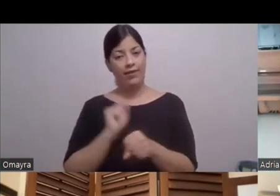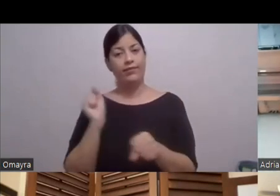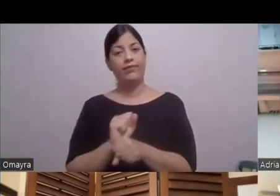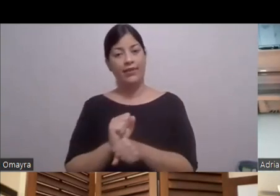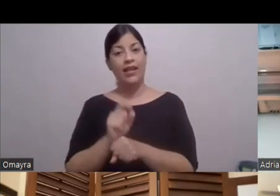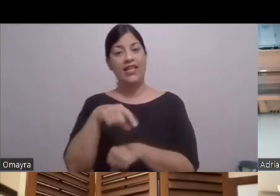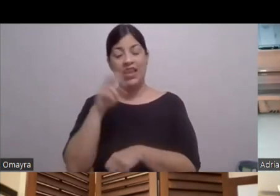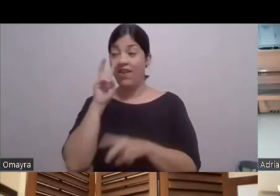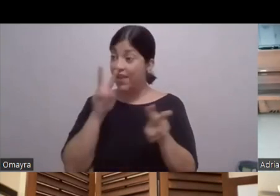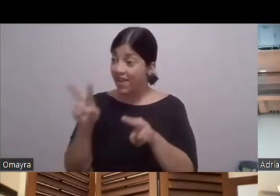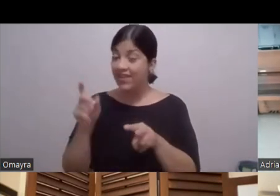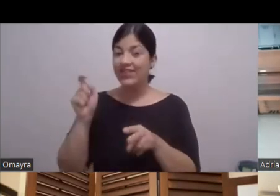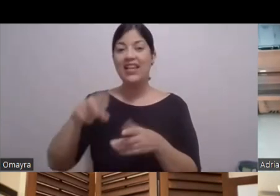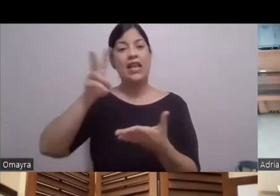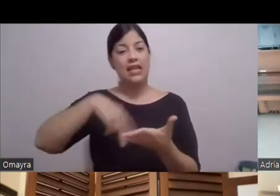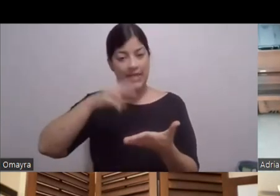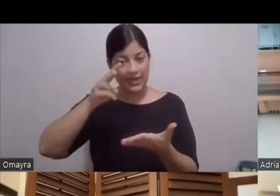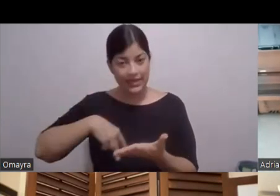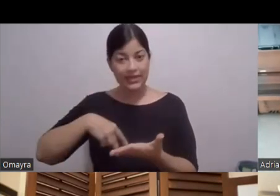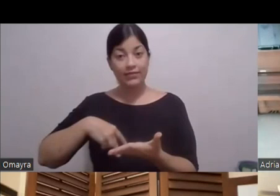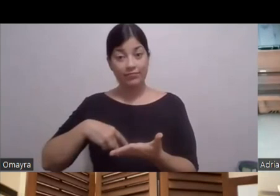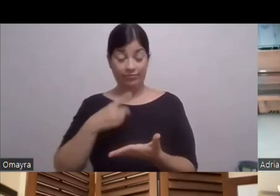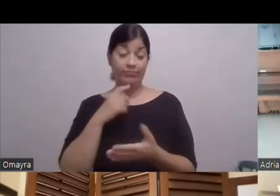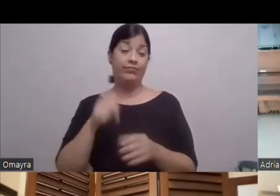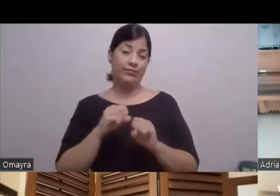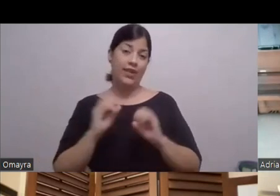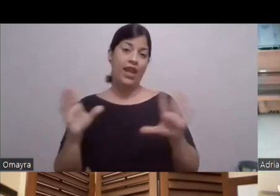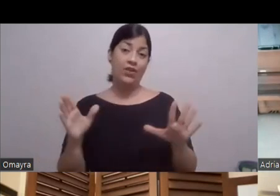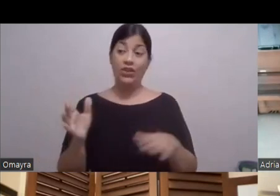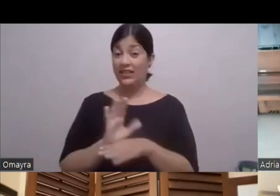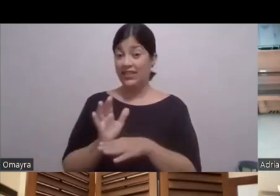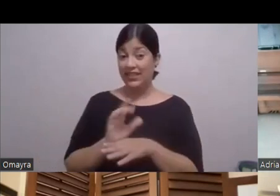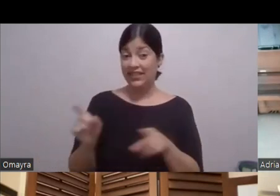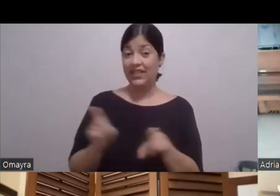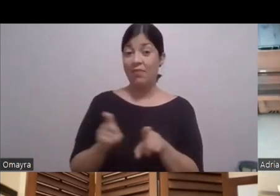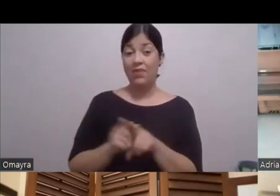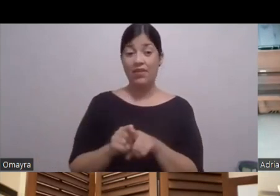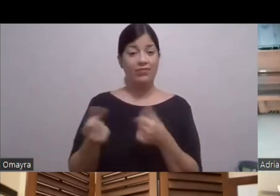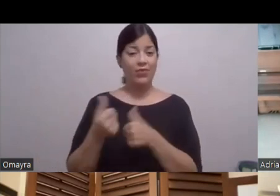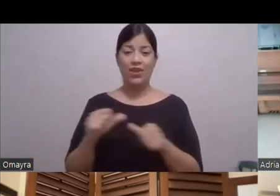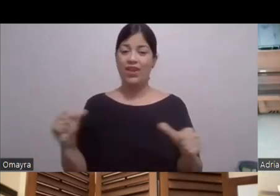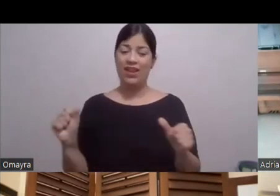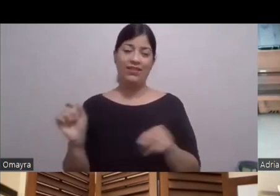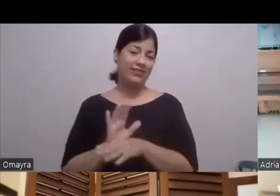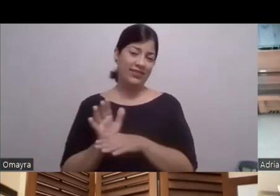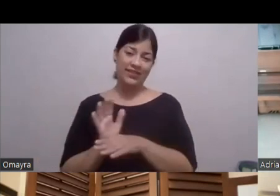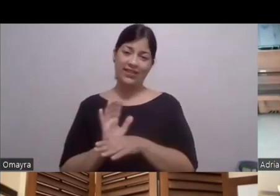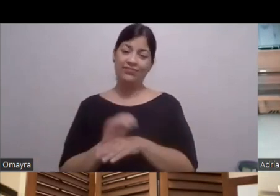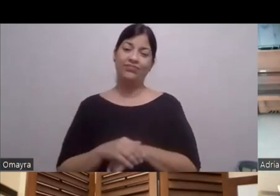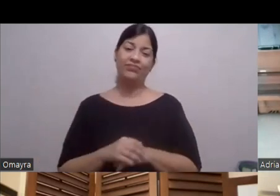leer Claro Y el cine Mira el cine es cine Donde quiera que lo pongan Este Yo hice Yo tuve la oportunidad También de